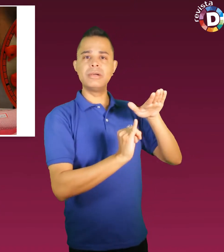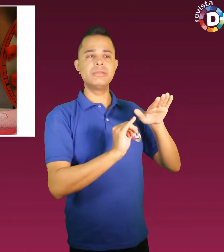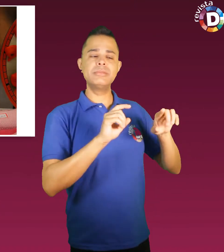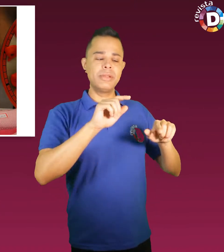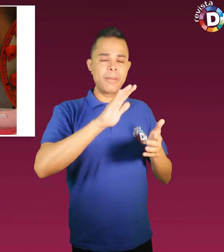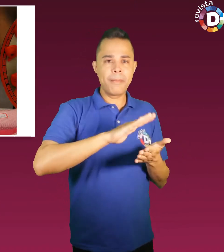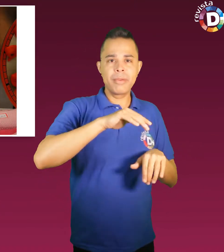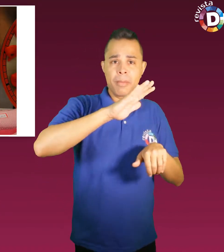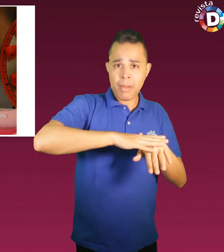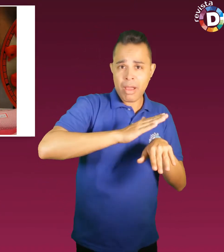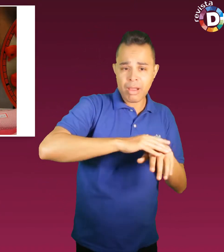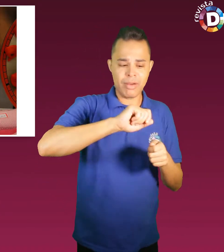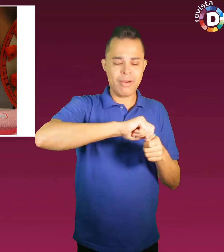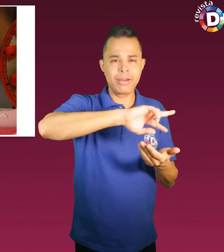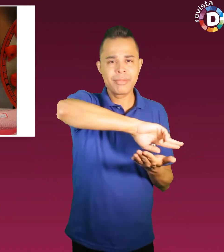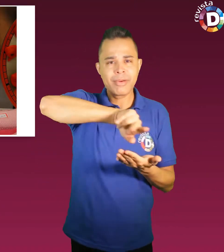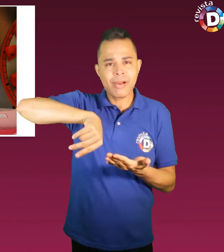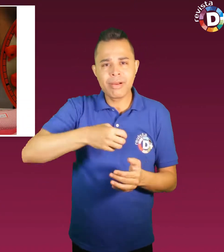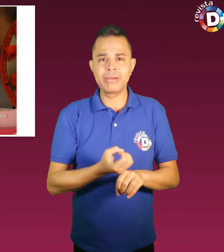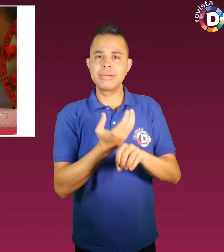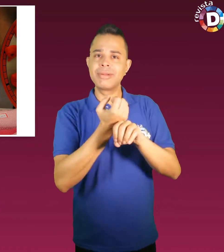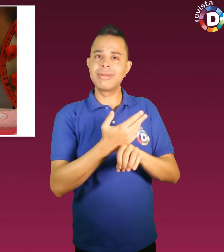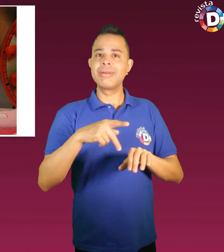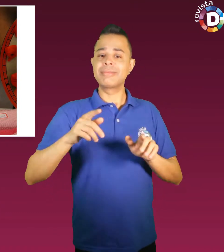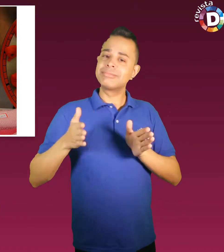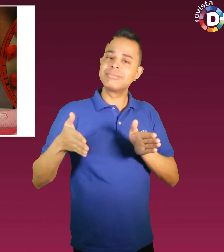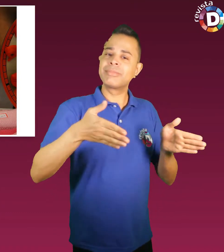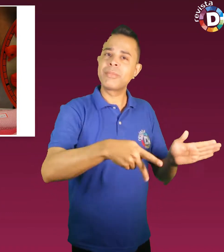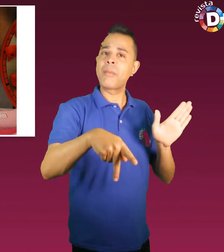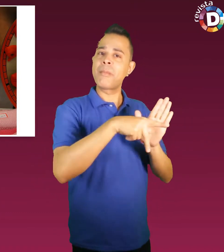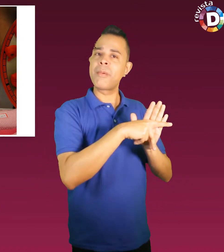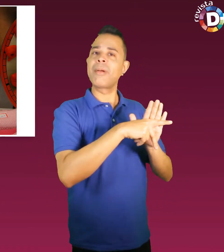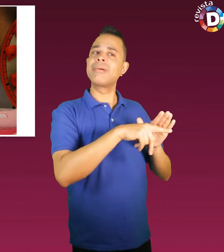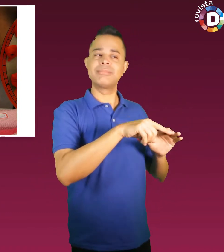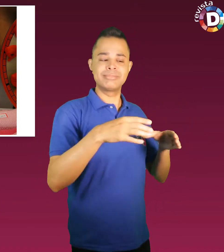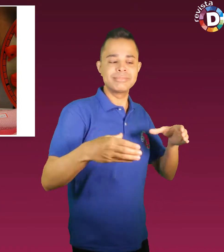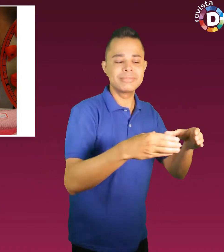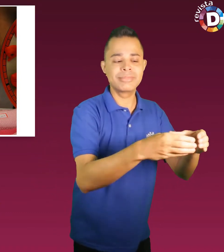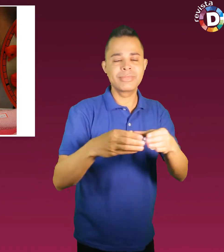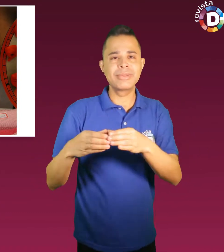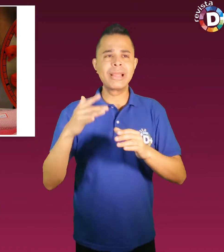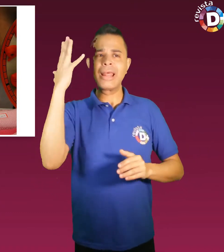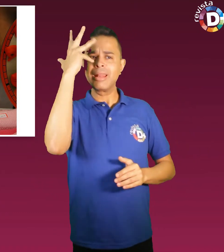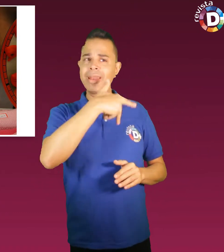artesanatos produzidos por seus respectivos participantes. Um mais lindo que o outro.